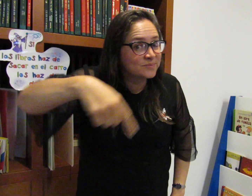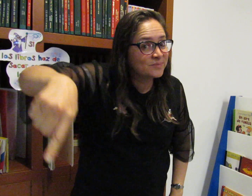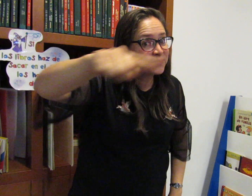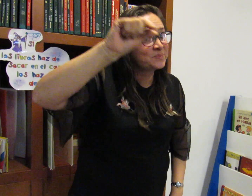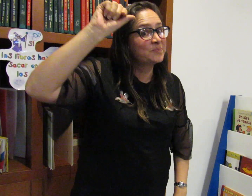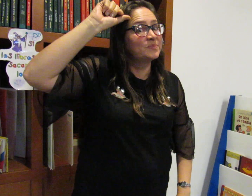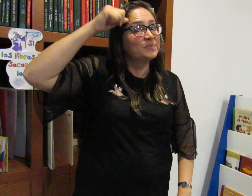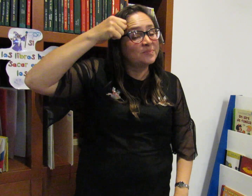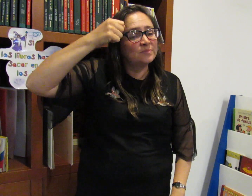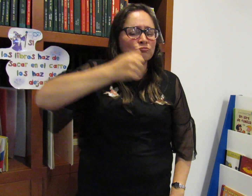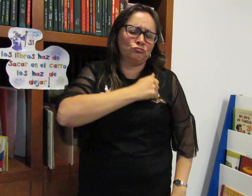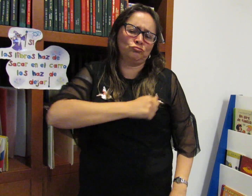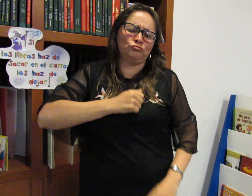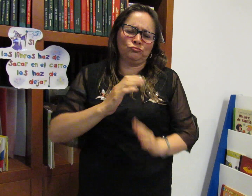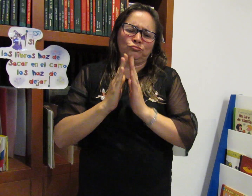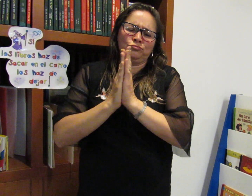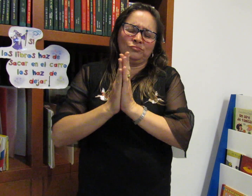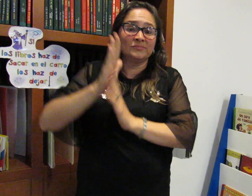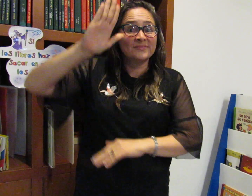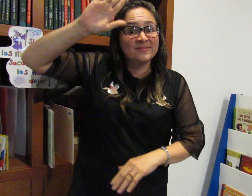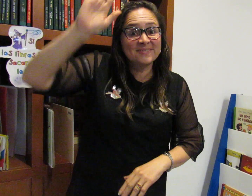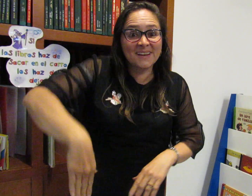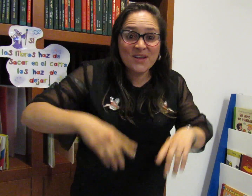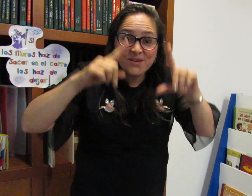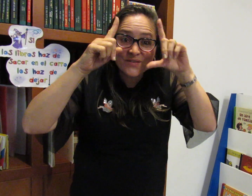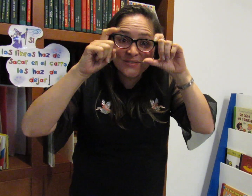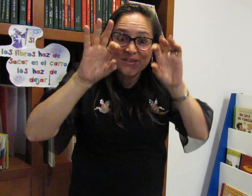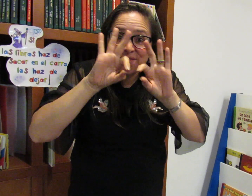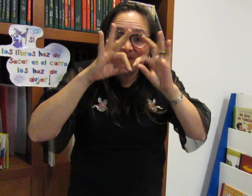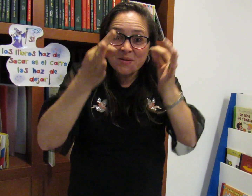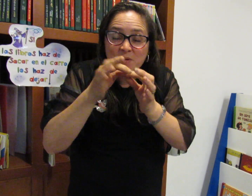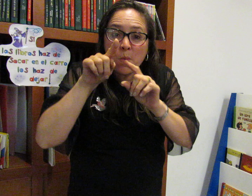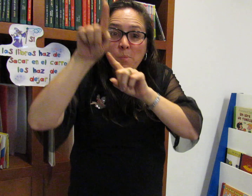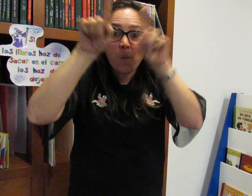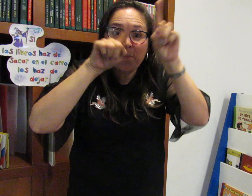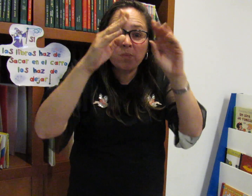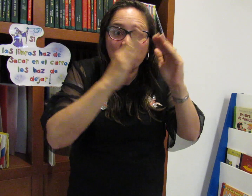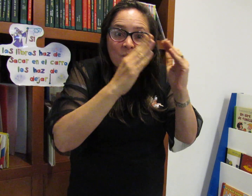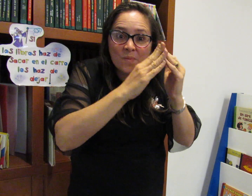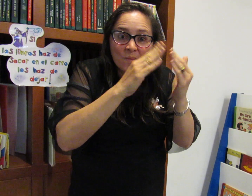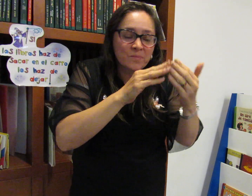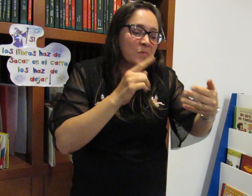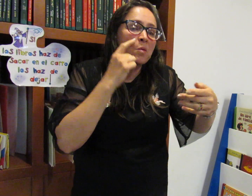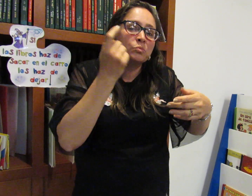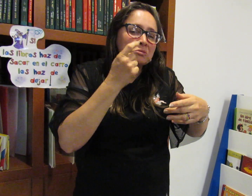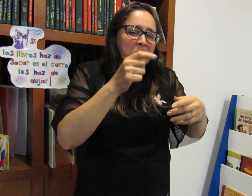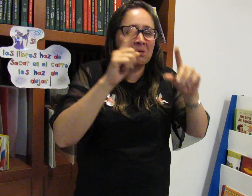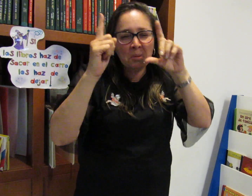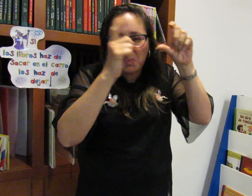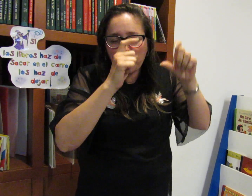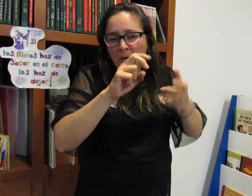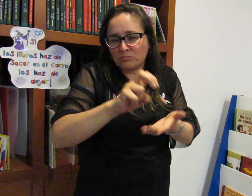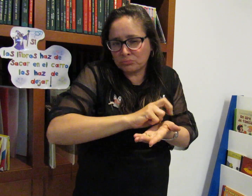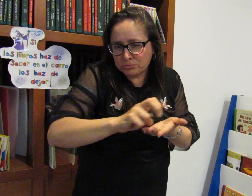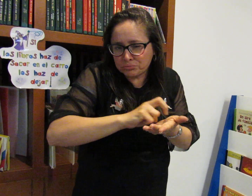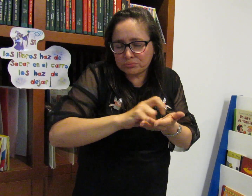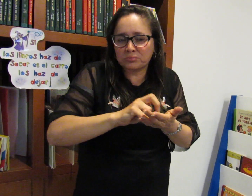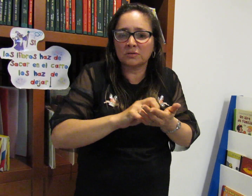Por favor, a todos los que participen en ese espacio, les pedimos que traigan una fotografía, que puedan buscar en la casa alguna